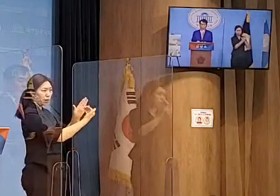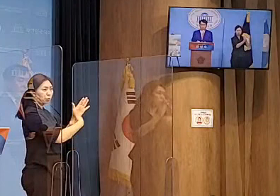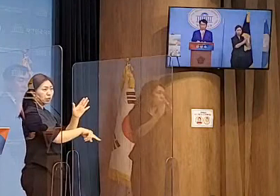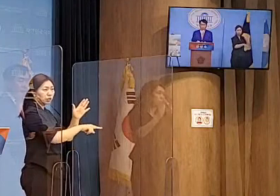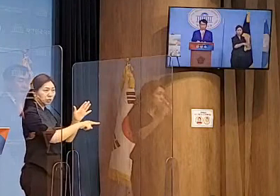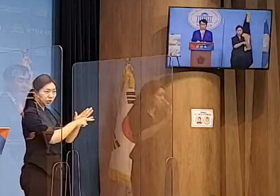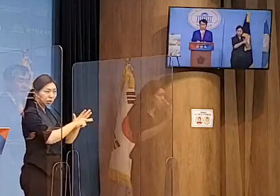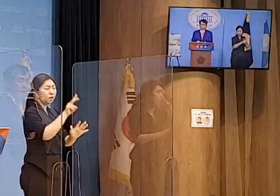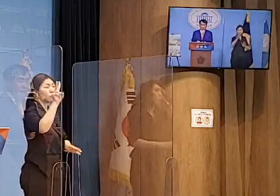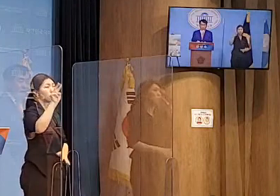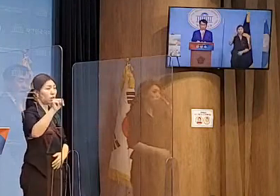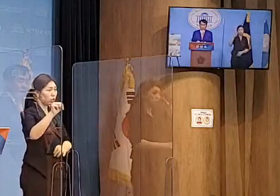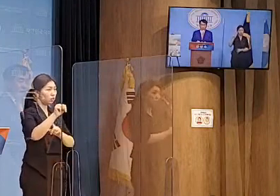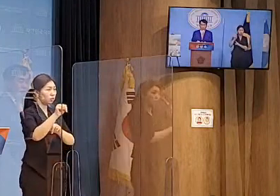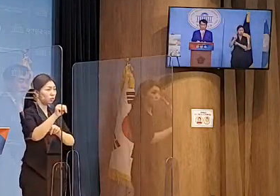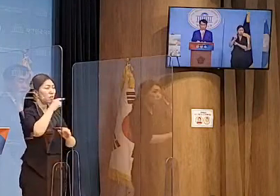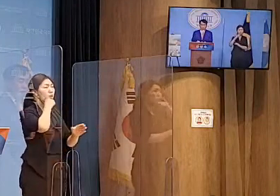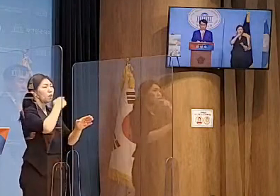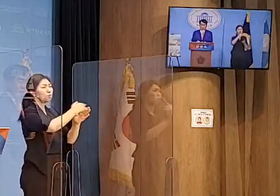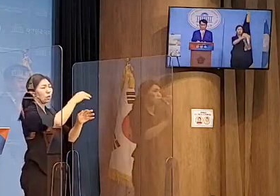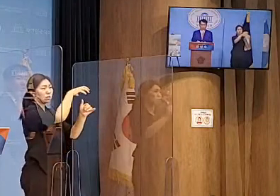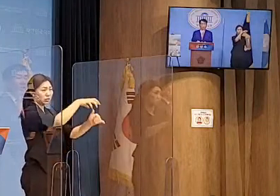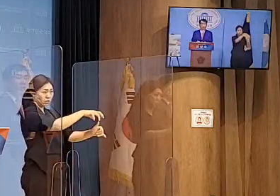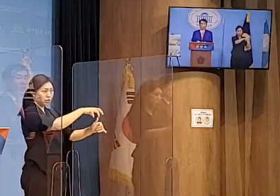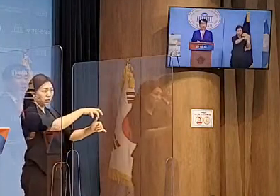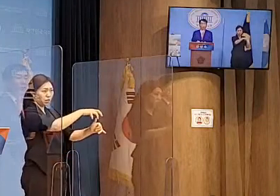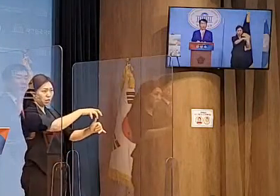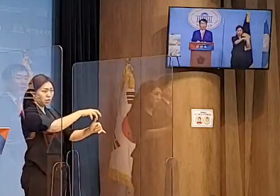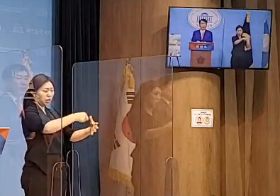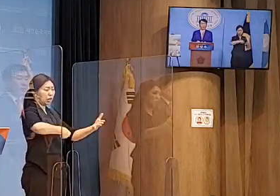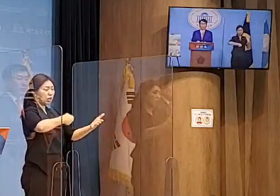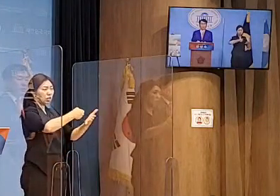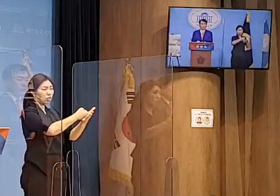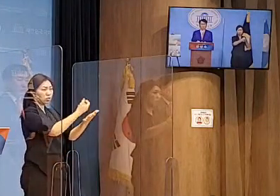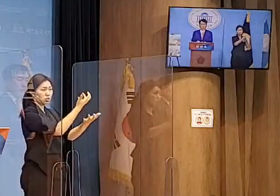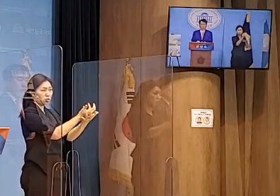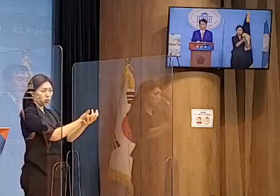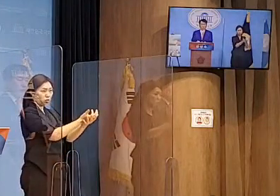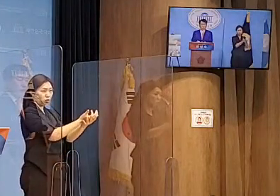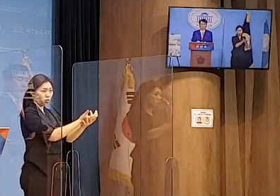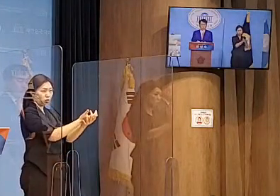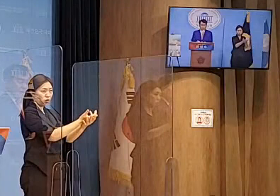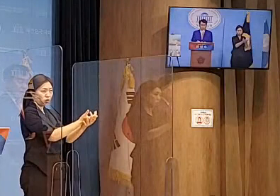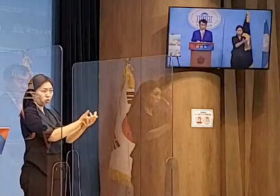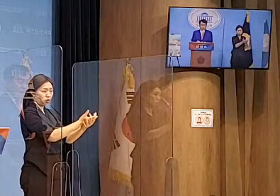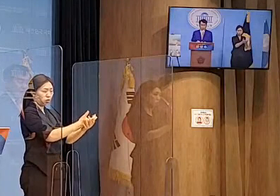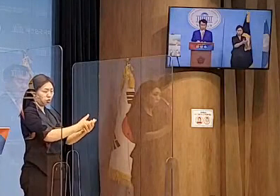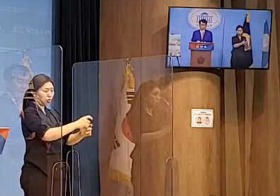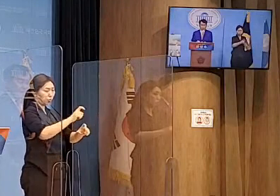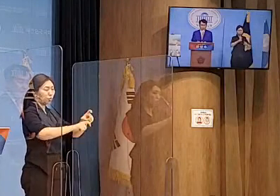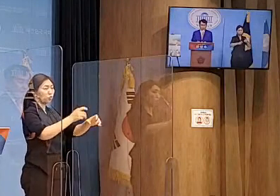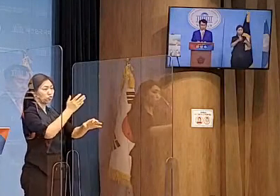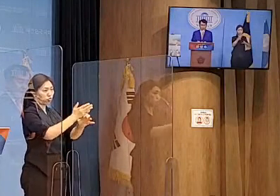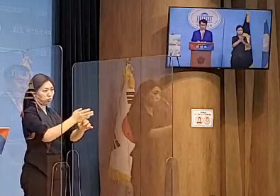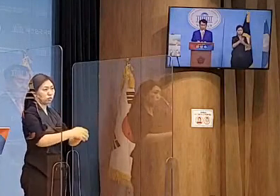UN은 대북 제재 결의안을 채택하여 시행하고 있습니다.